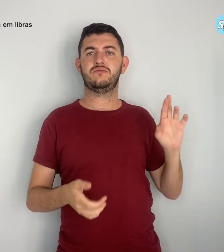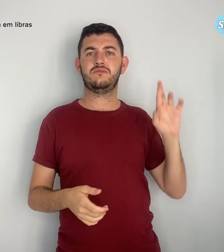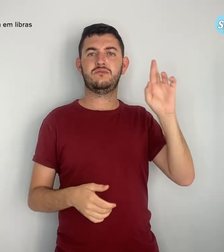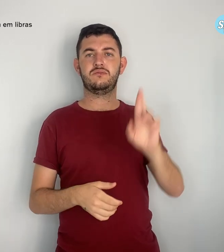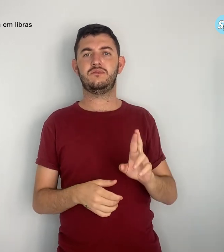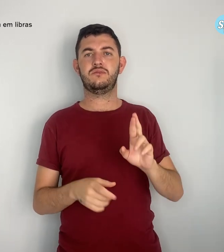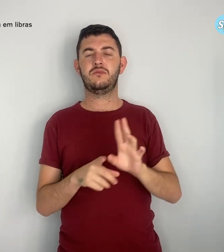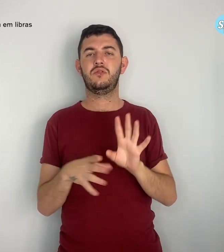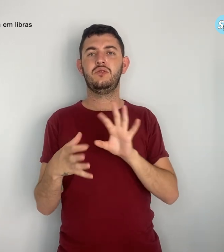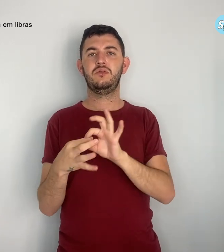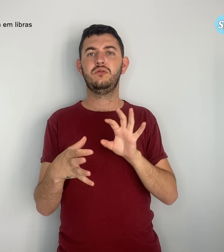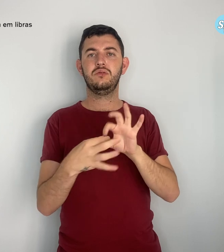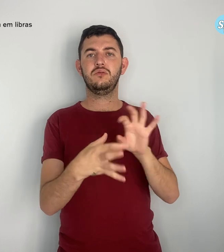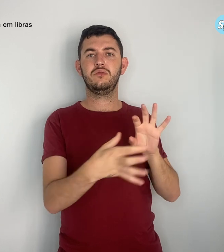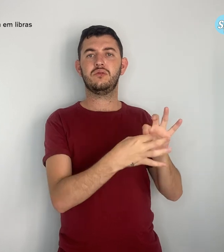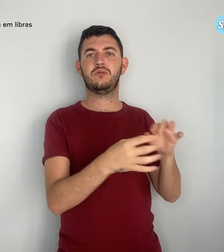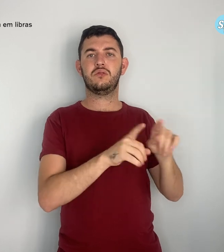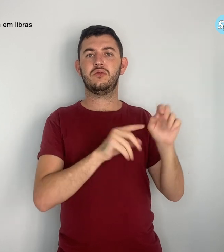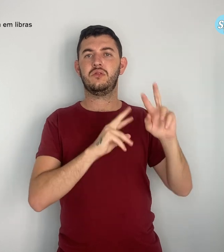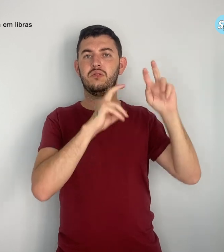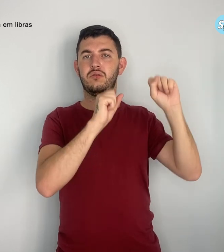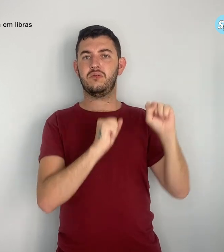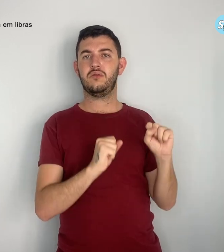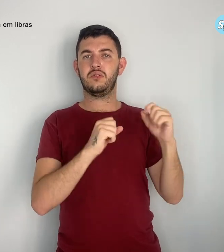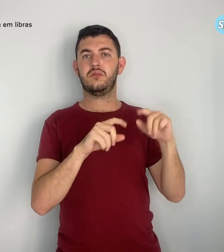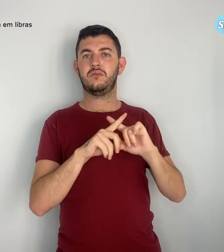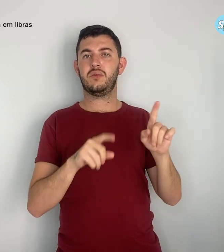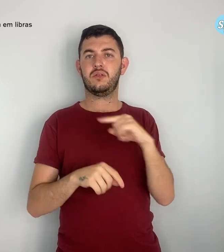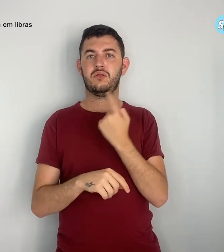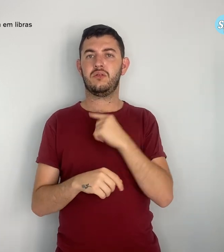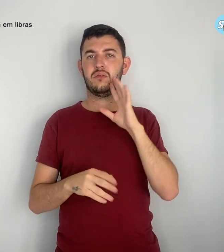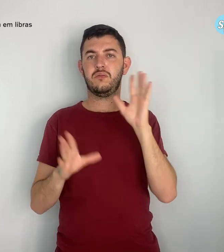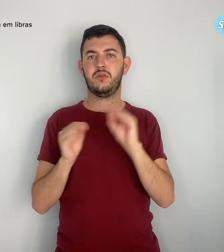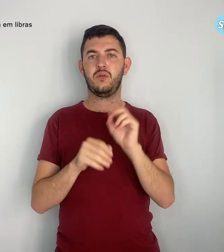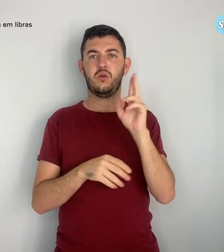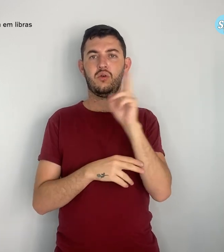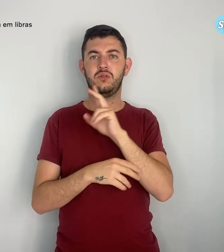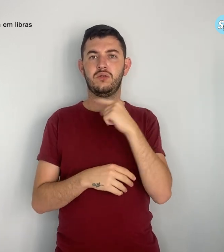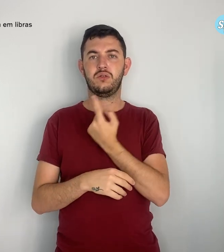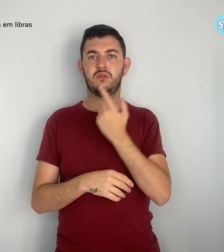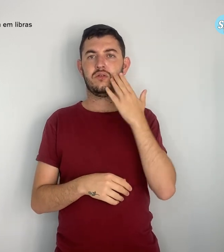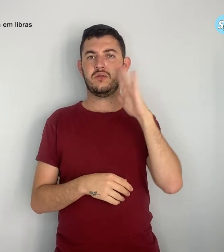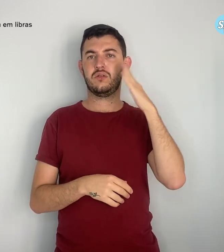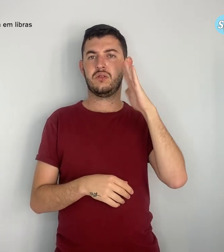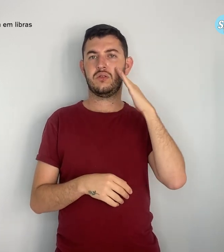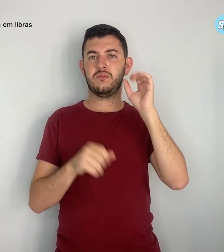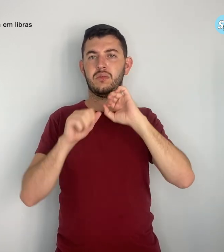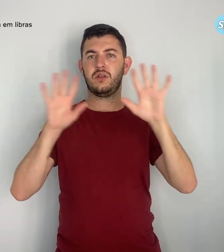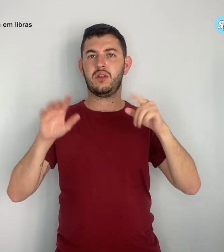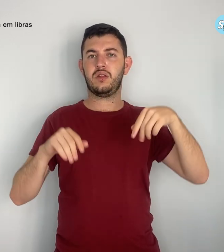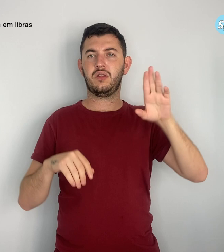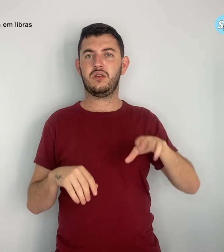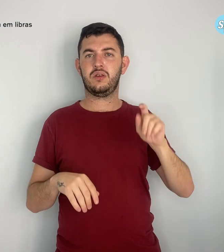unificados e fortes. É urgente entender quem é a classe trabalhadora hoje.